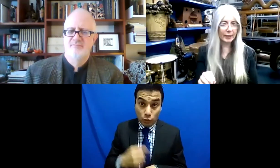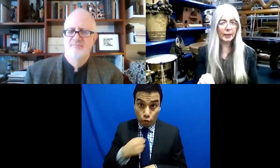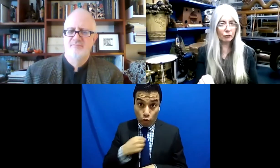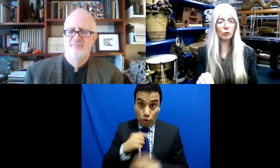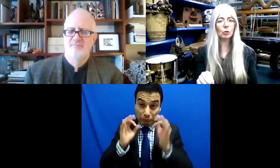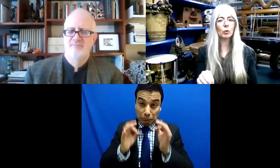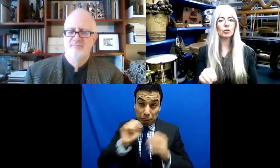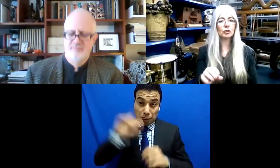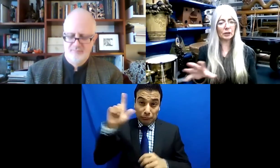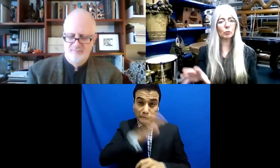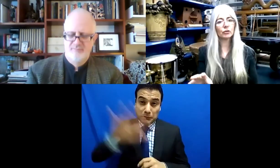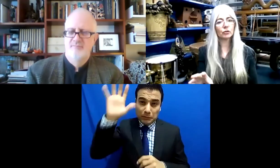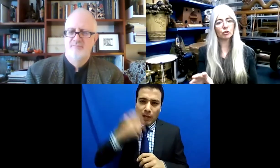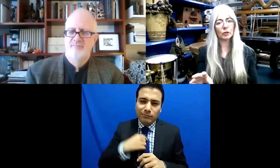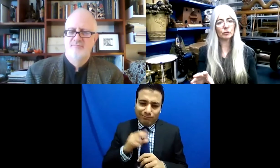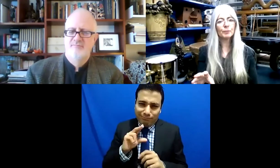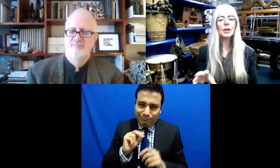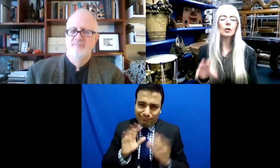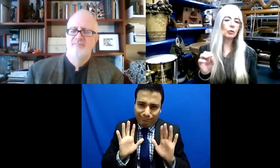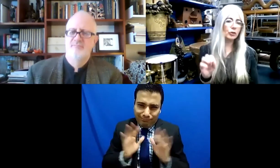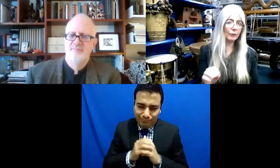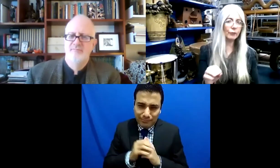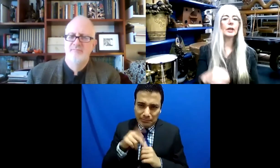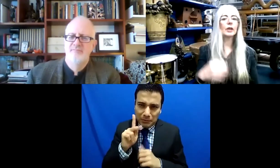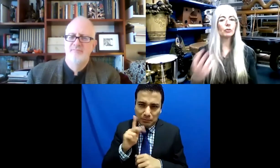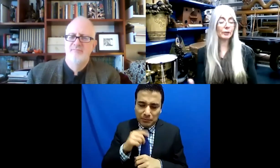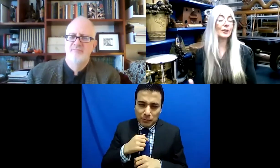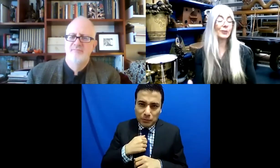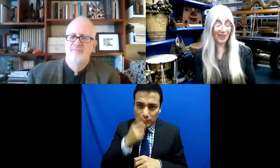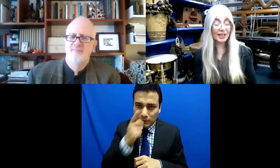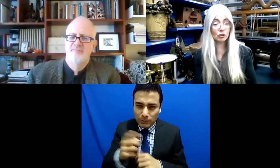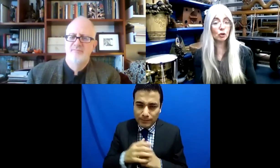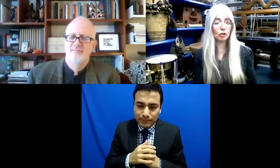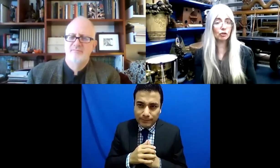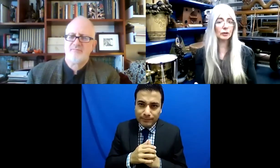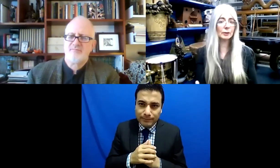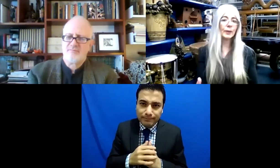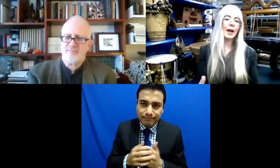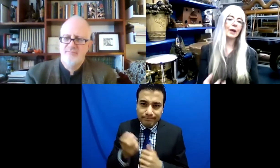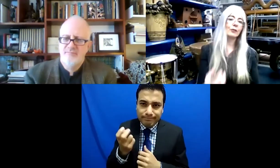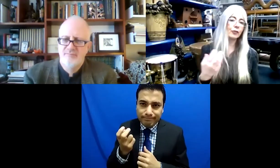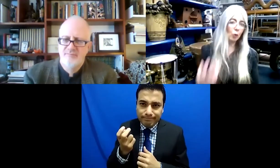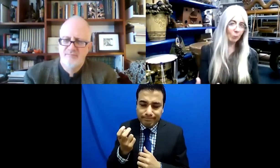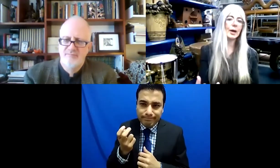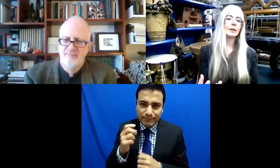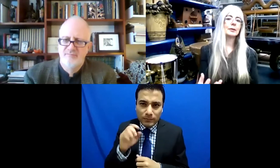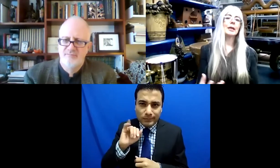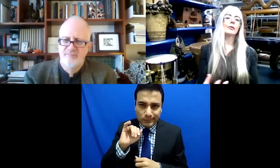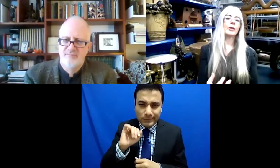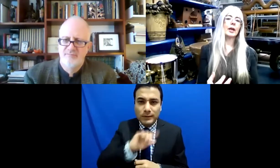que tienes que ser cuidadosa en esta situación. Entonces se me dio una segunda